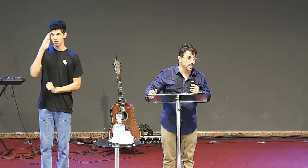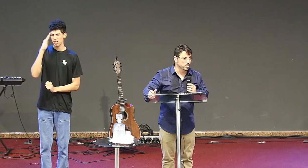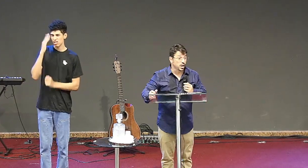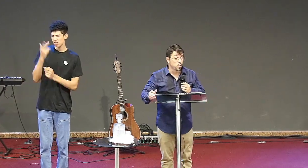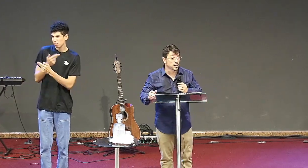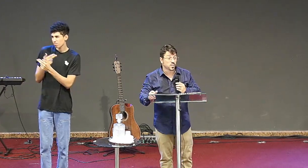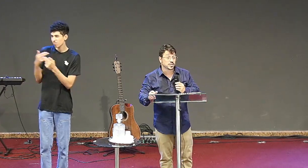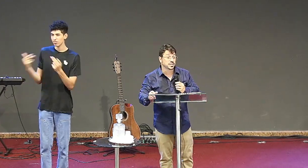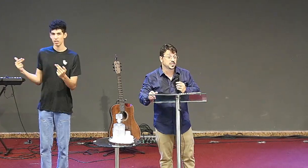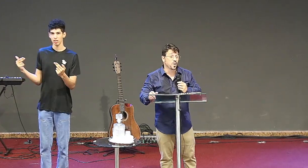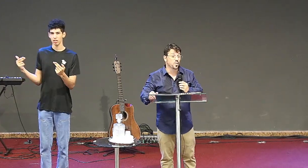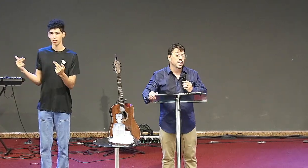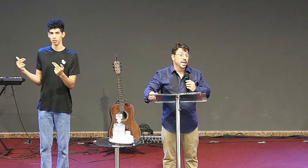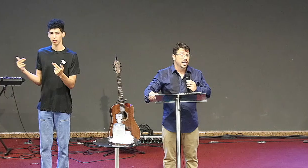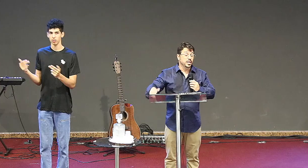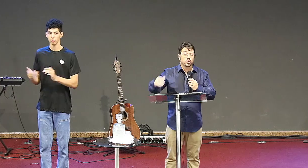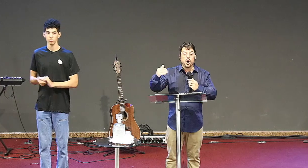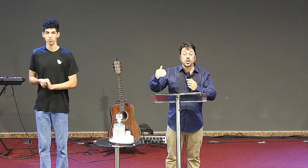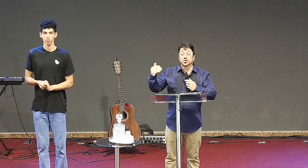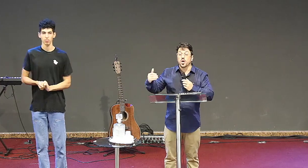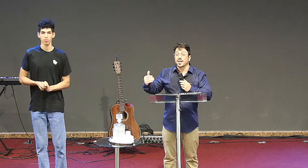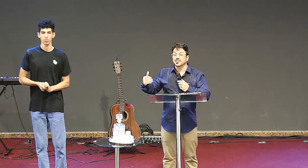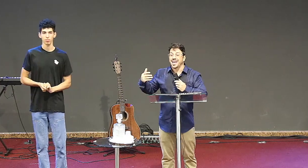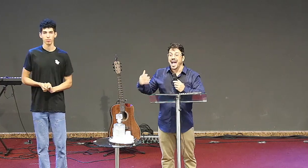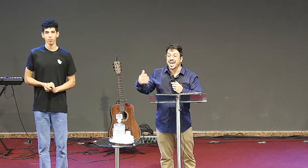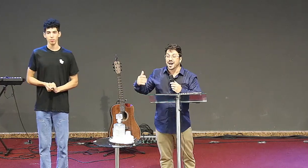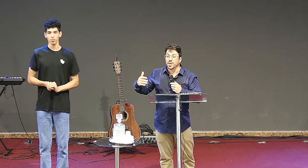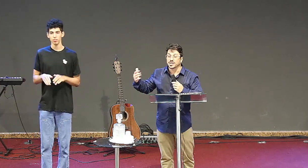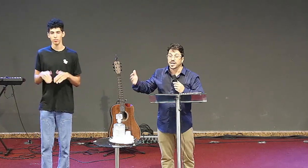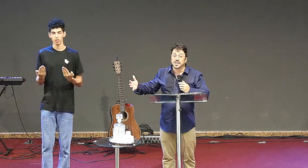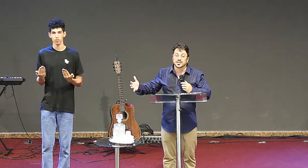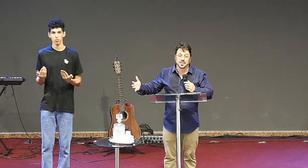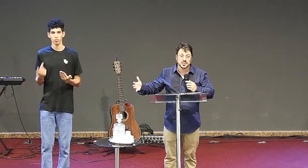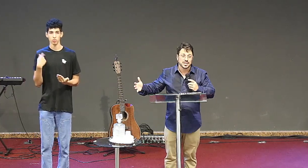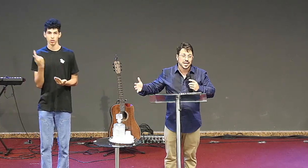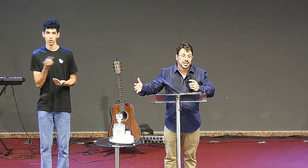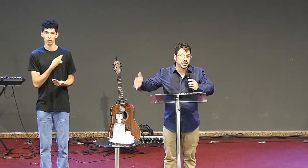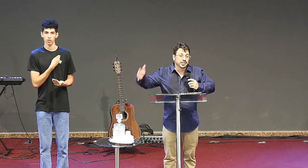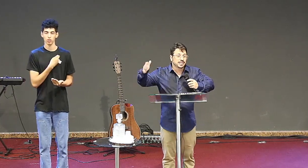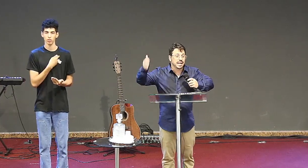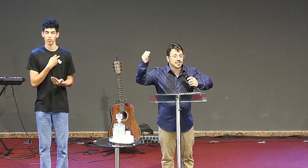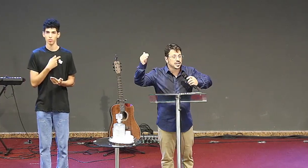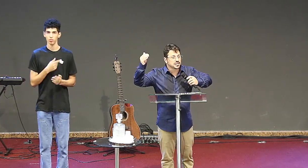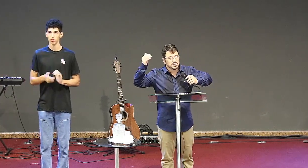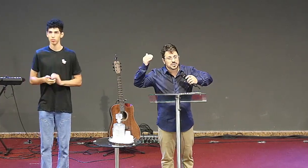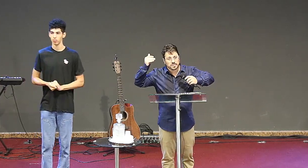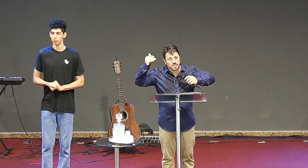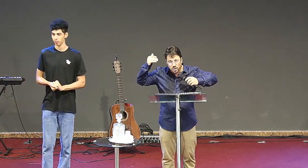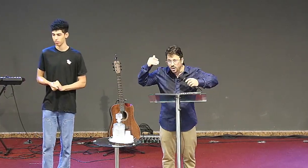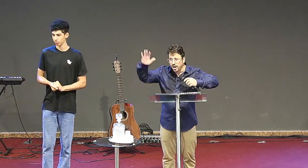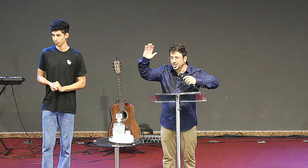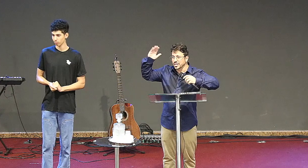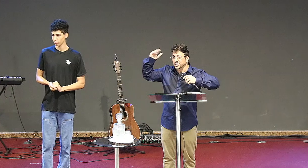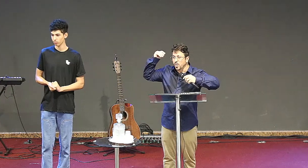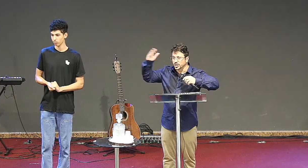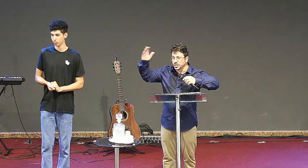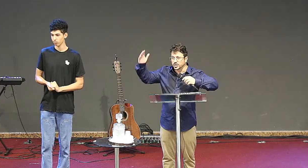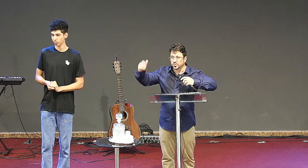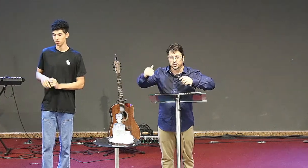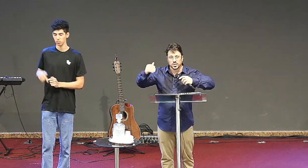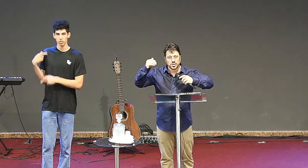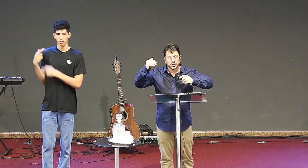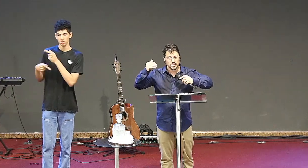história, muita coisa aconteceu. E todos nós carregamos heranças de tendências teológicas e